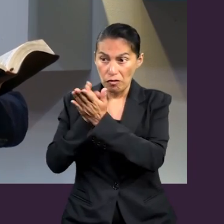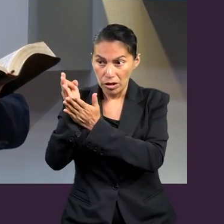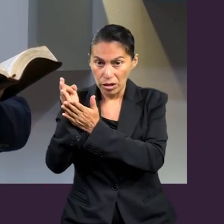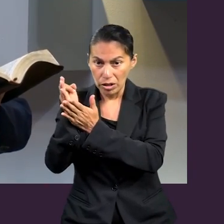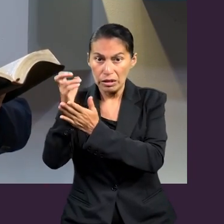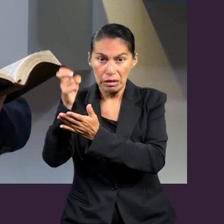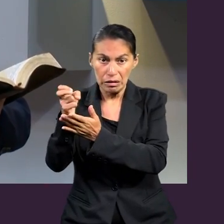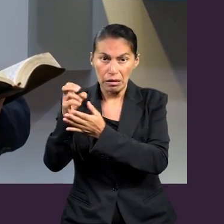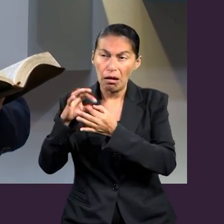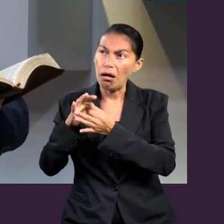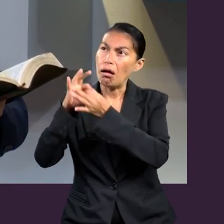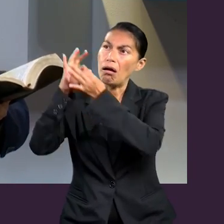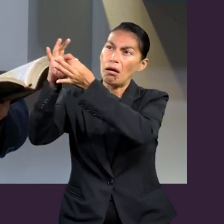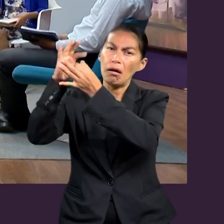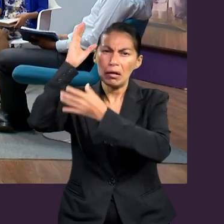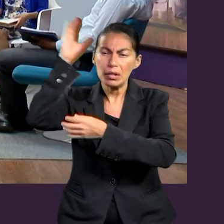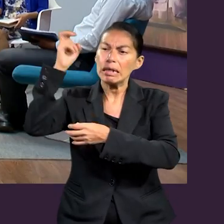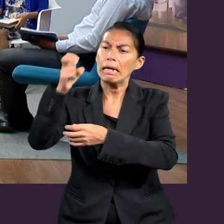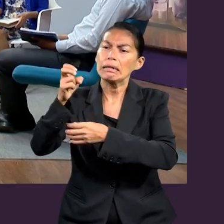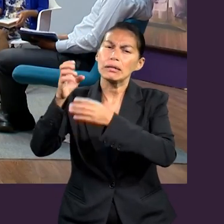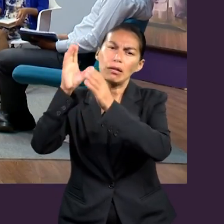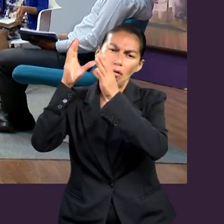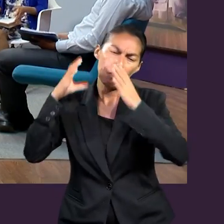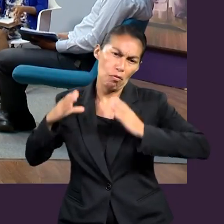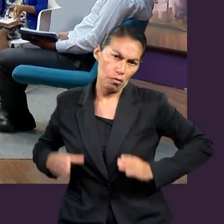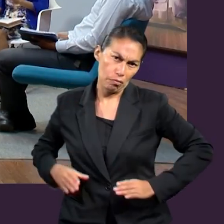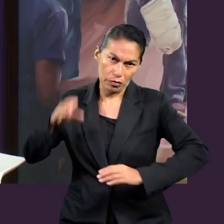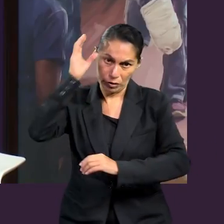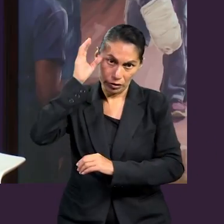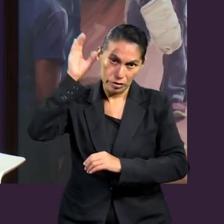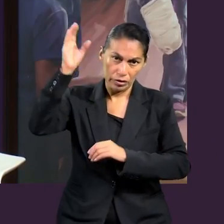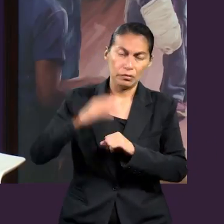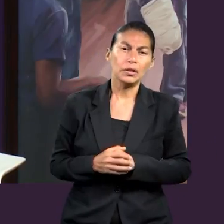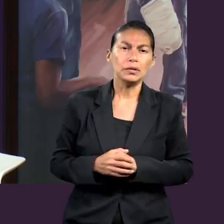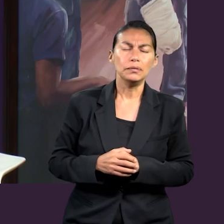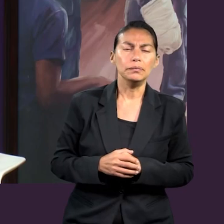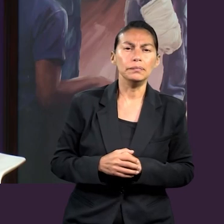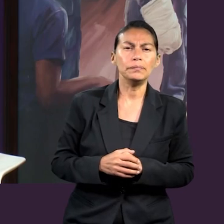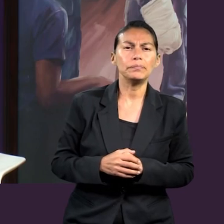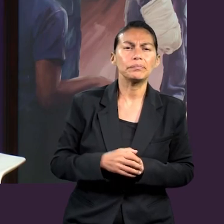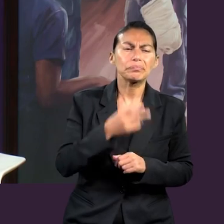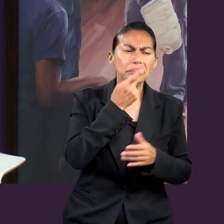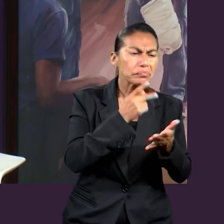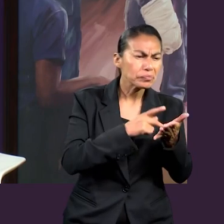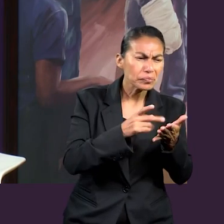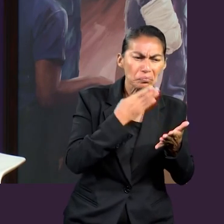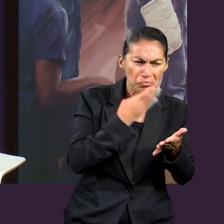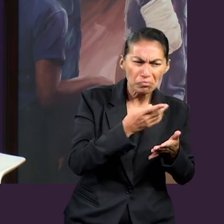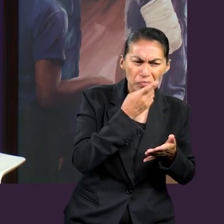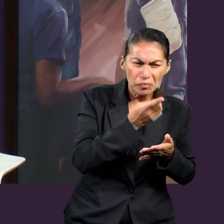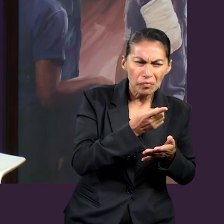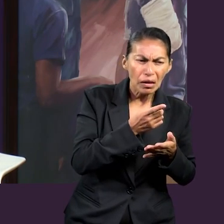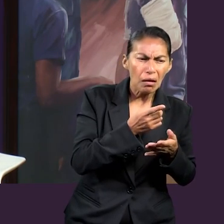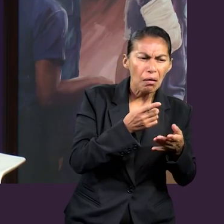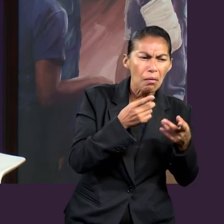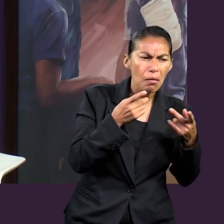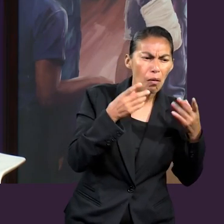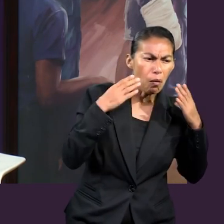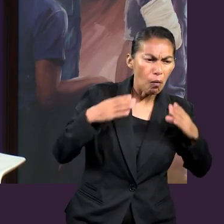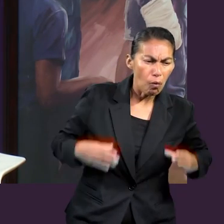pareció muy didáctica. No sé, Esmeralda, ¿a cómo te pareció? Creo que es muy amena. Creo que Pablo hace bien en comparar a la